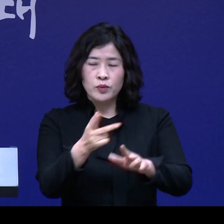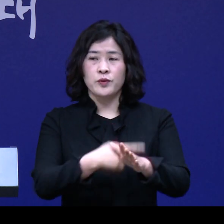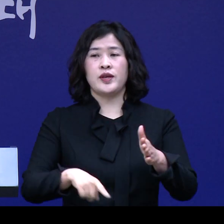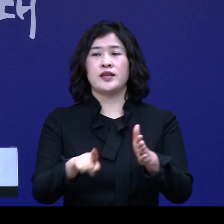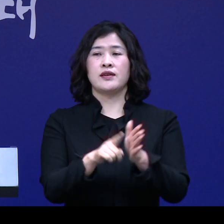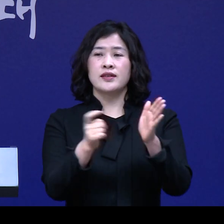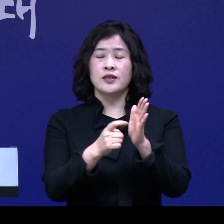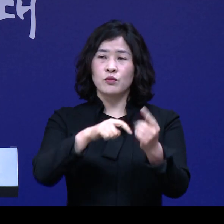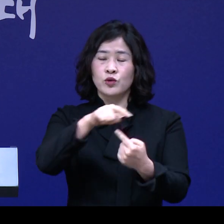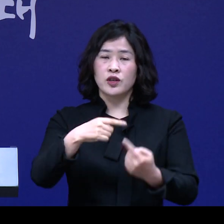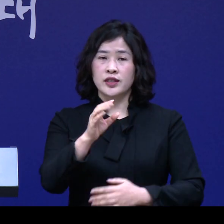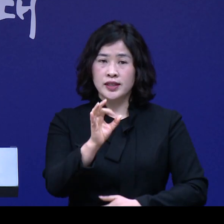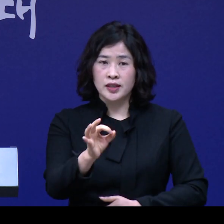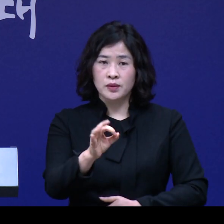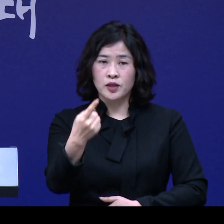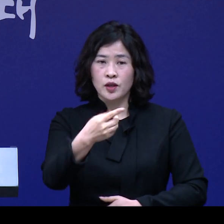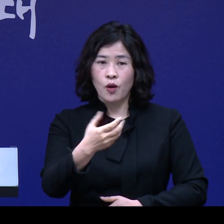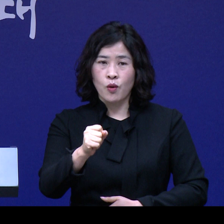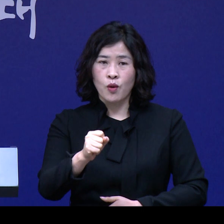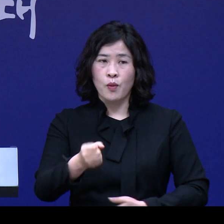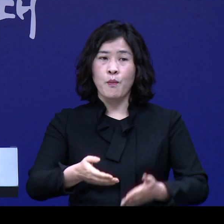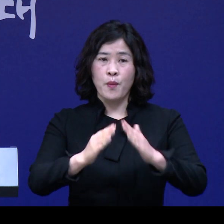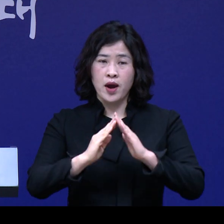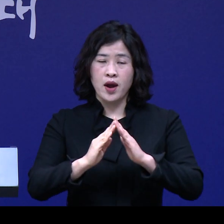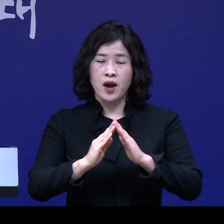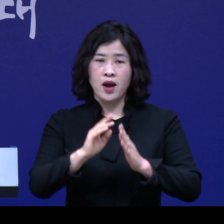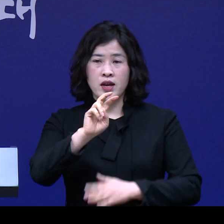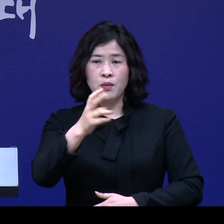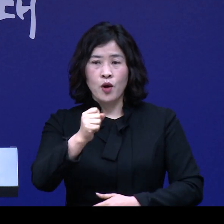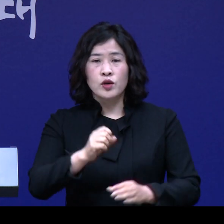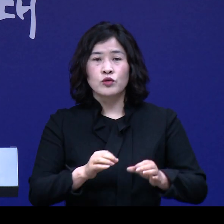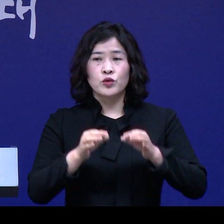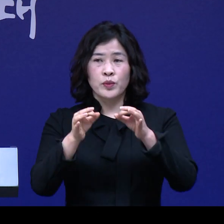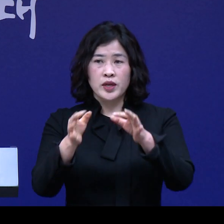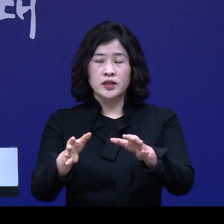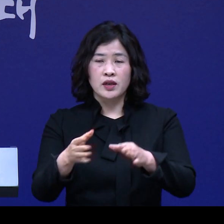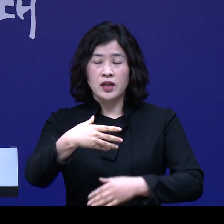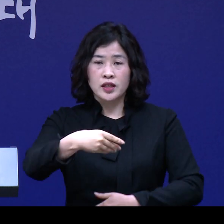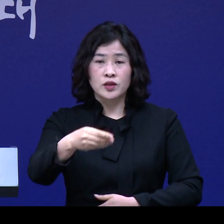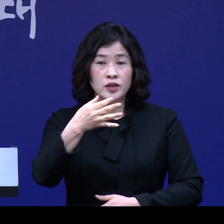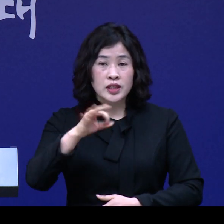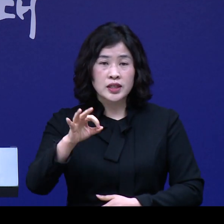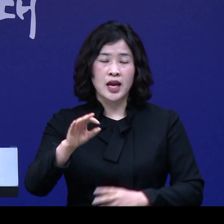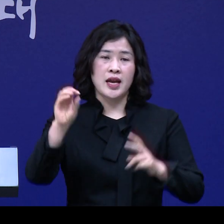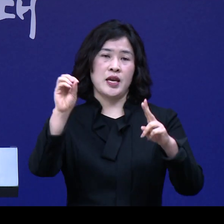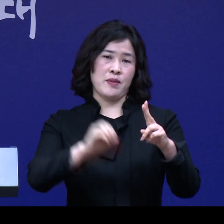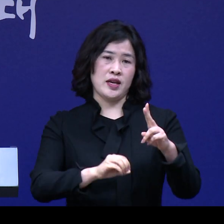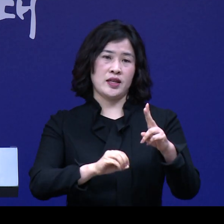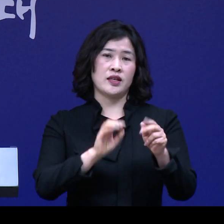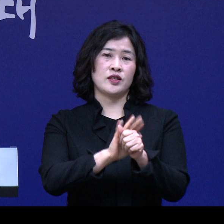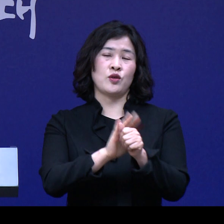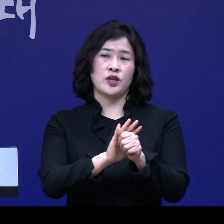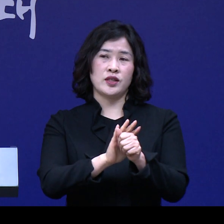긴급경영안정자금 1,000억 원을 편성하고 20억 원을 투입해서 대출이자 2%를